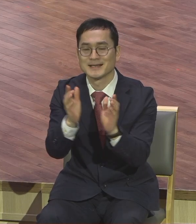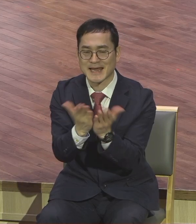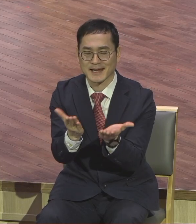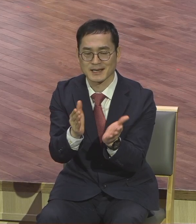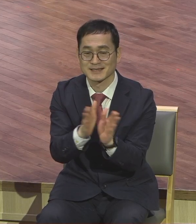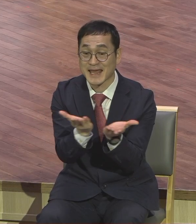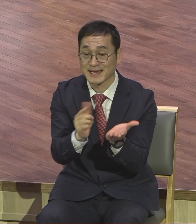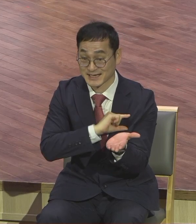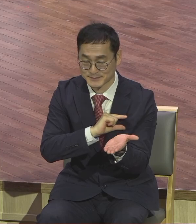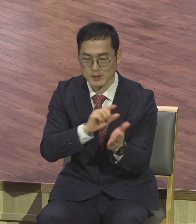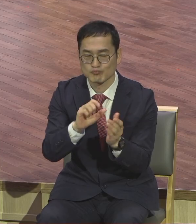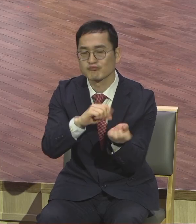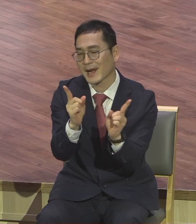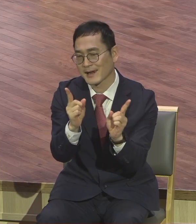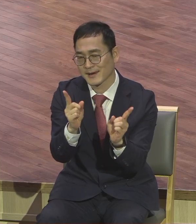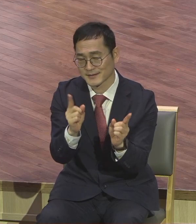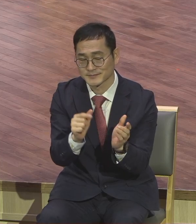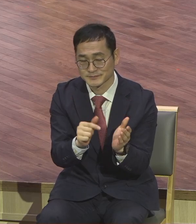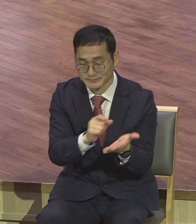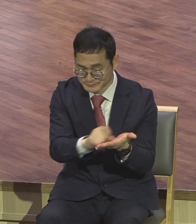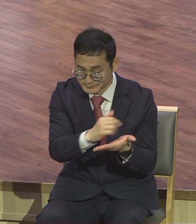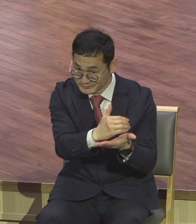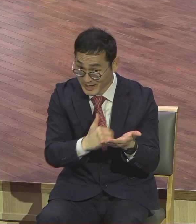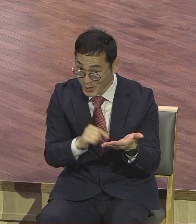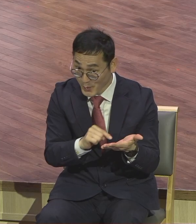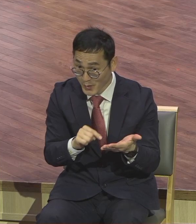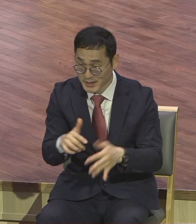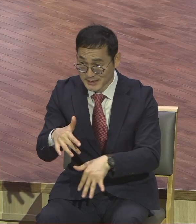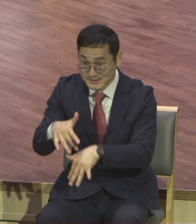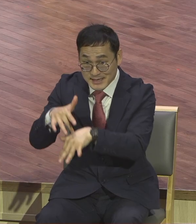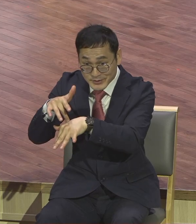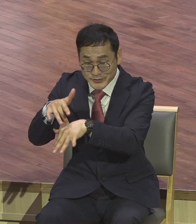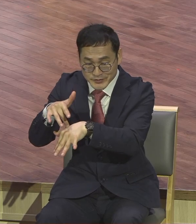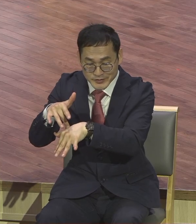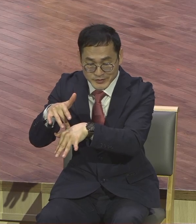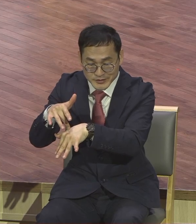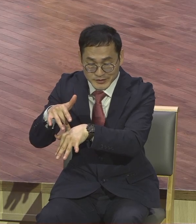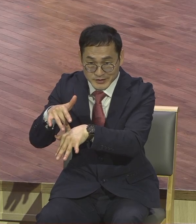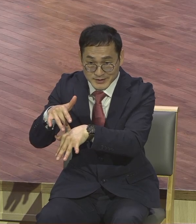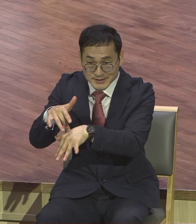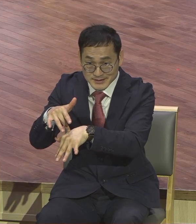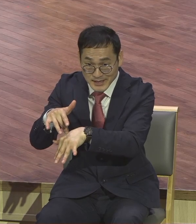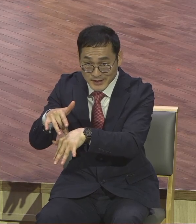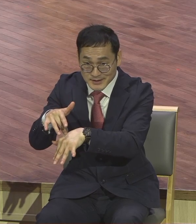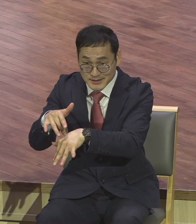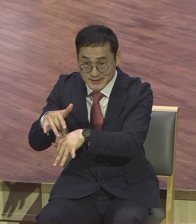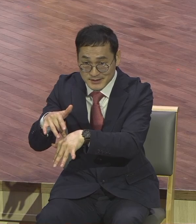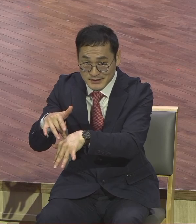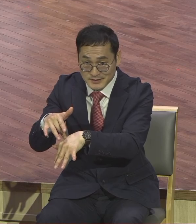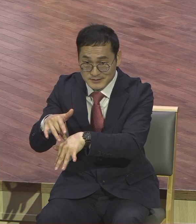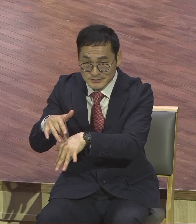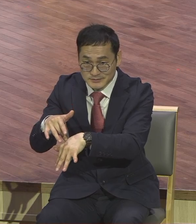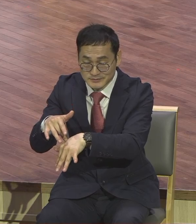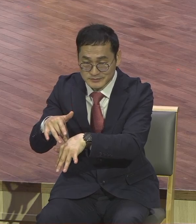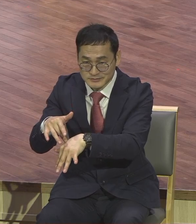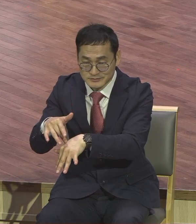마귀가 거둘 수 있는 최고의 성과는 그리스도인으로 하여금